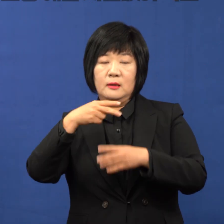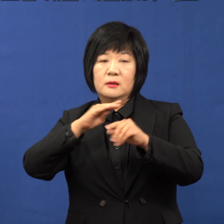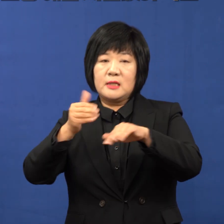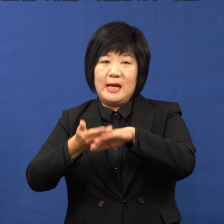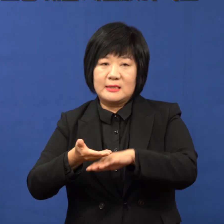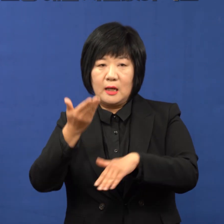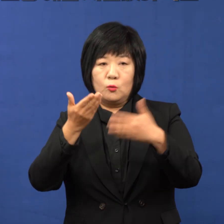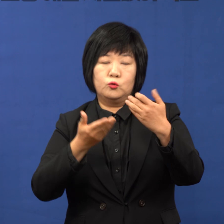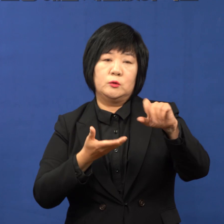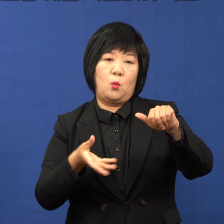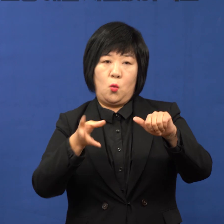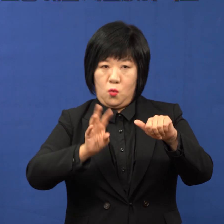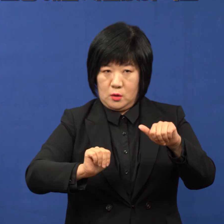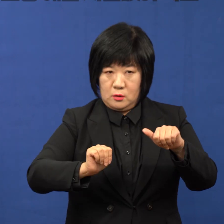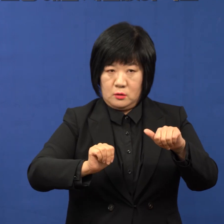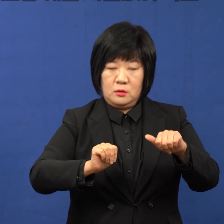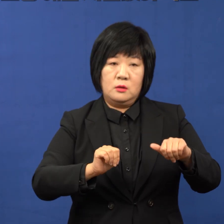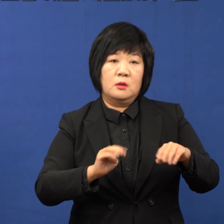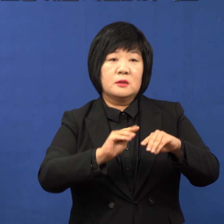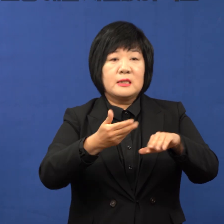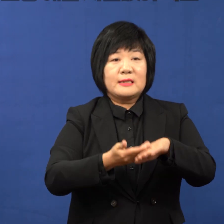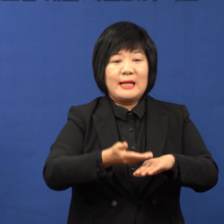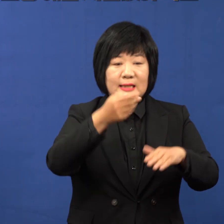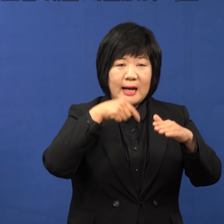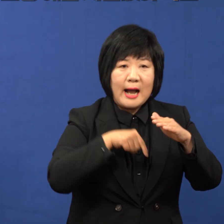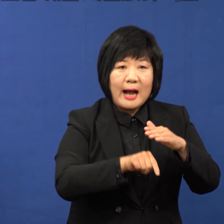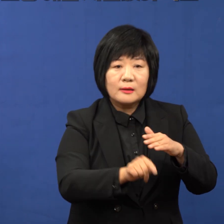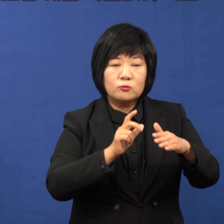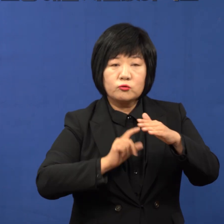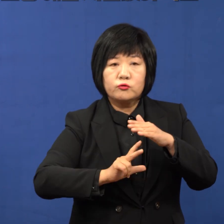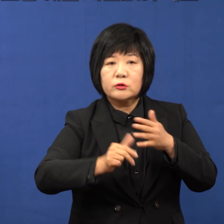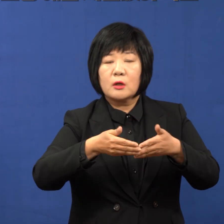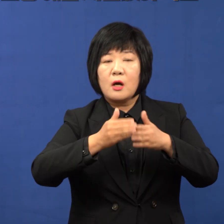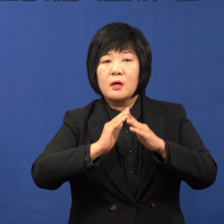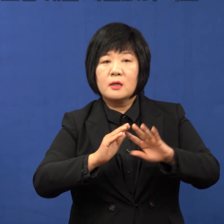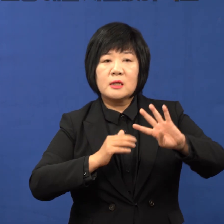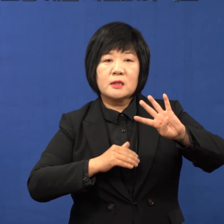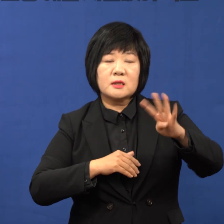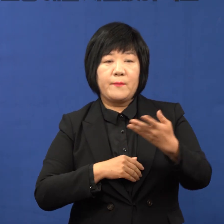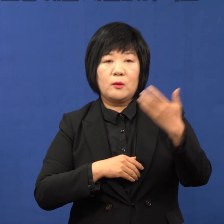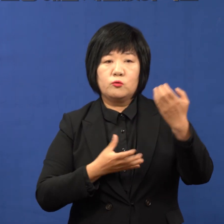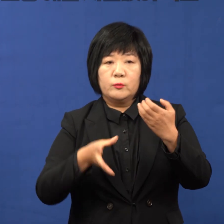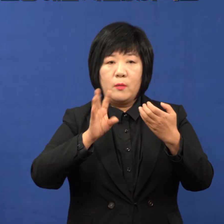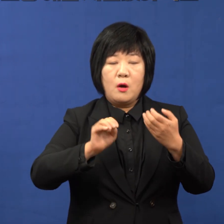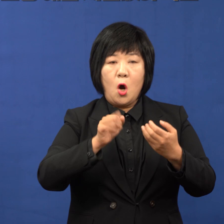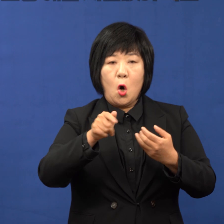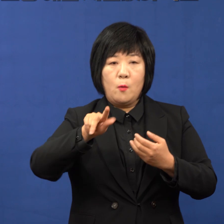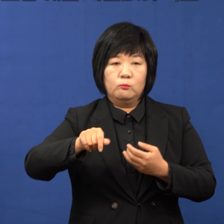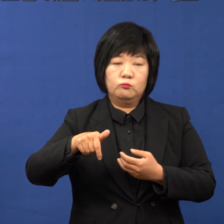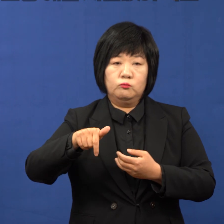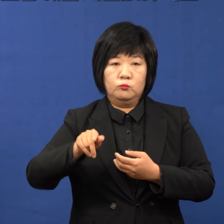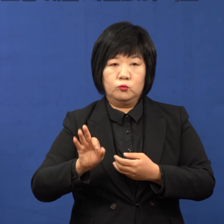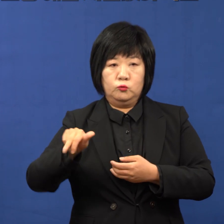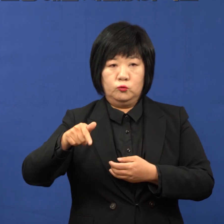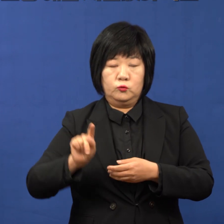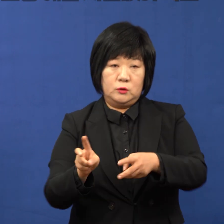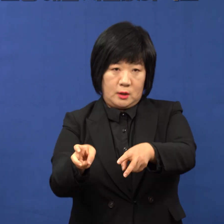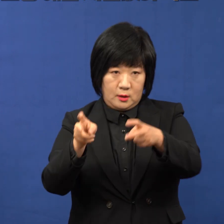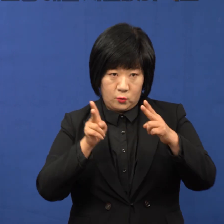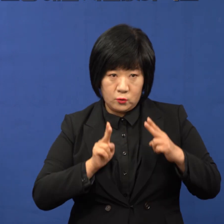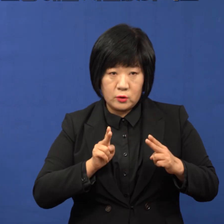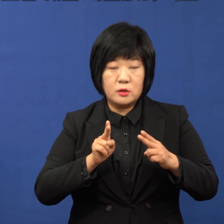95억 원입니다. 사상하단 도시철도건설에 490억 원 은궁대교건설에 20억 원도 확보를 해서